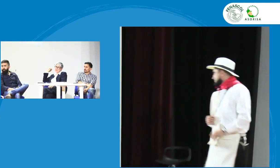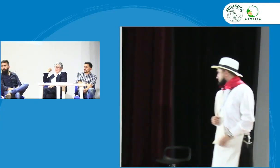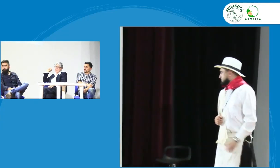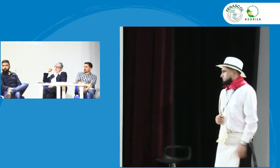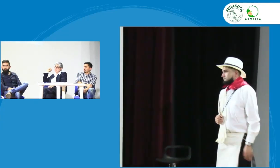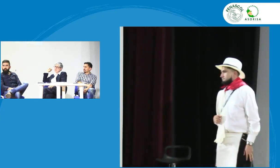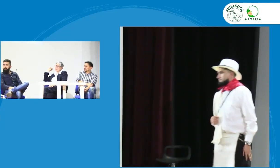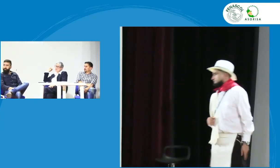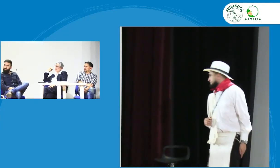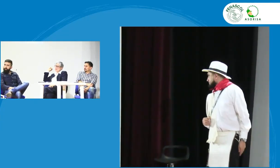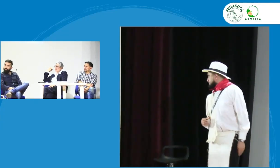auditorio